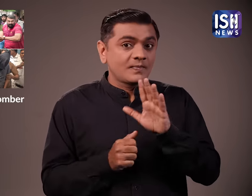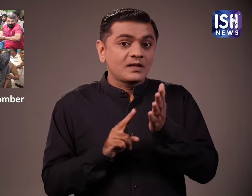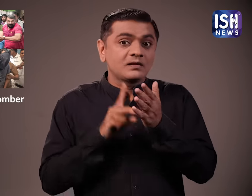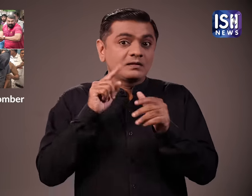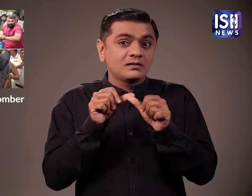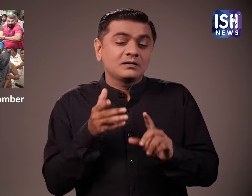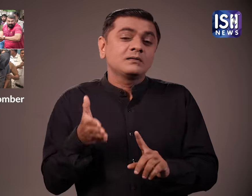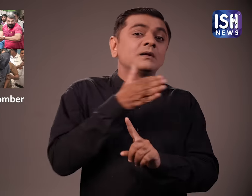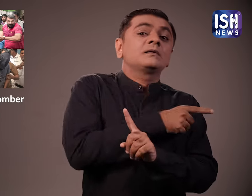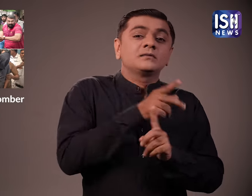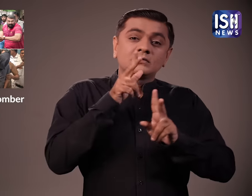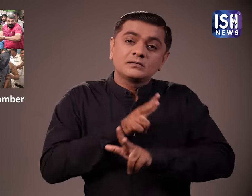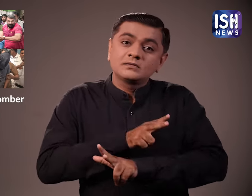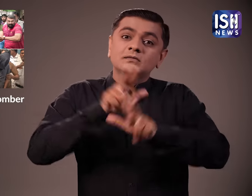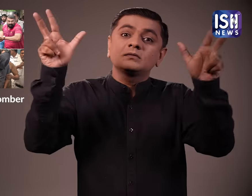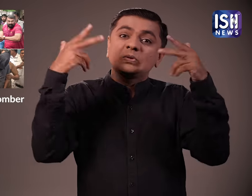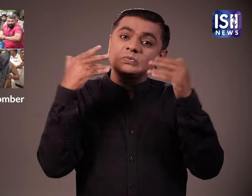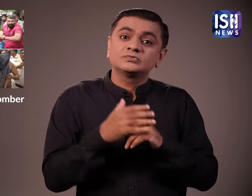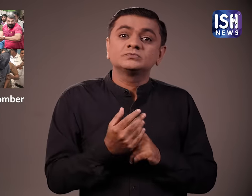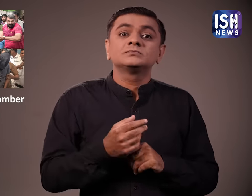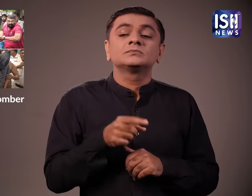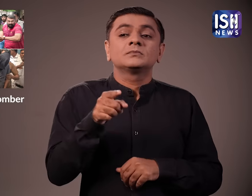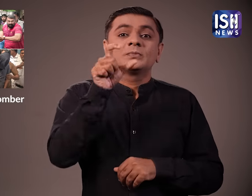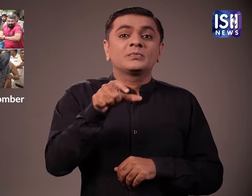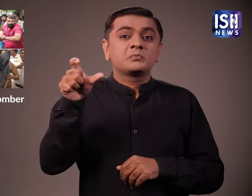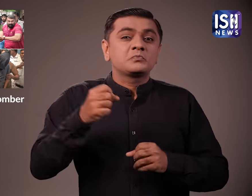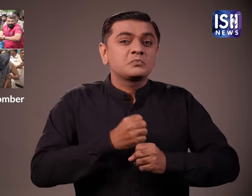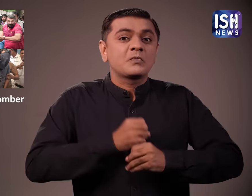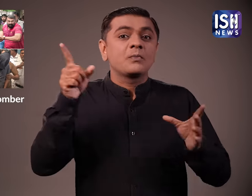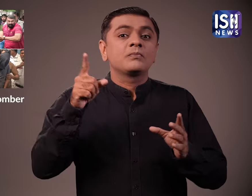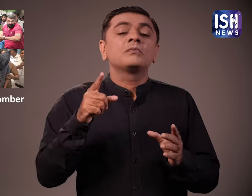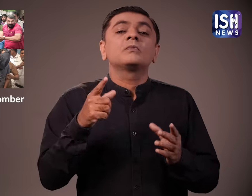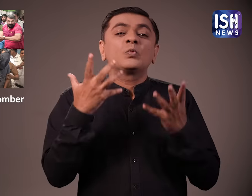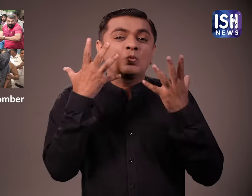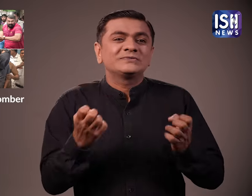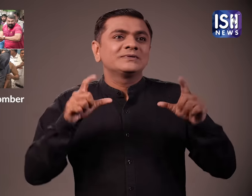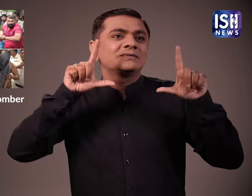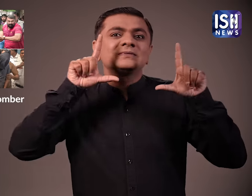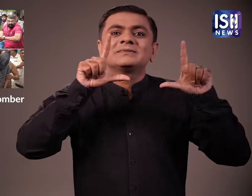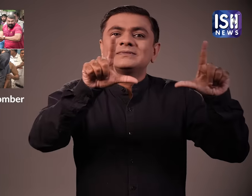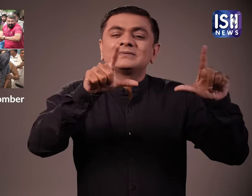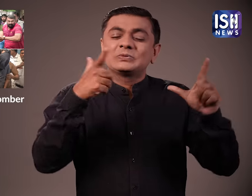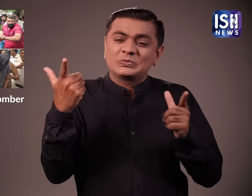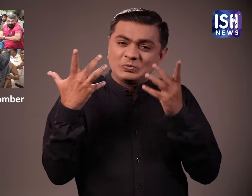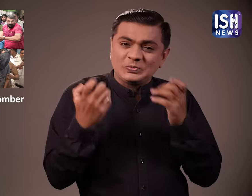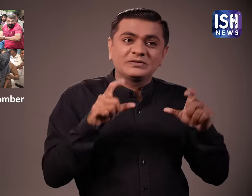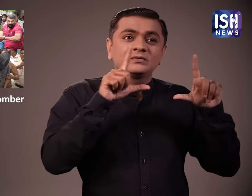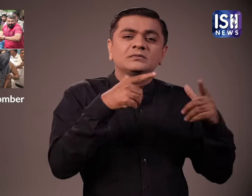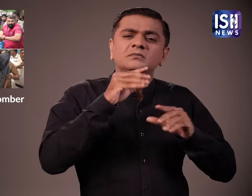धमाके के बाद NIA ने दोशियों के बारे में जानकारी देने वालों को 10 लाख रुपे का नगत